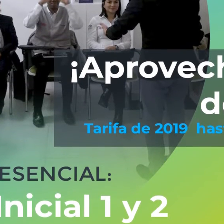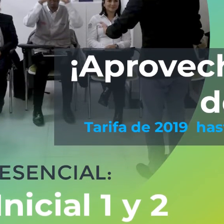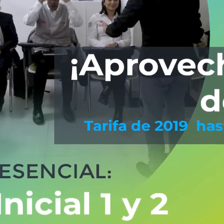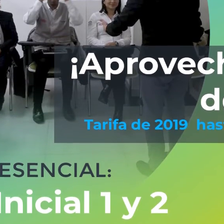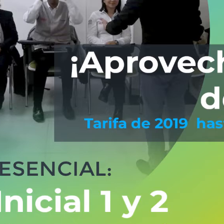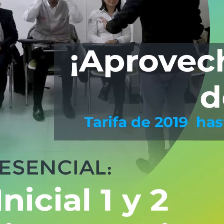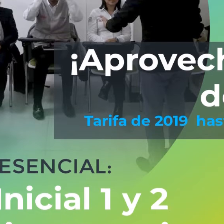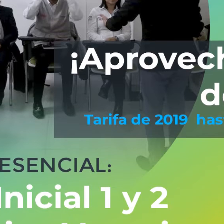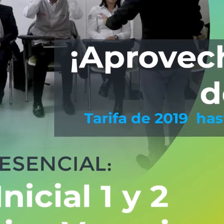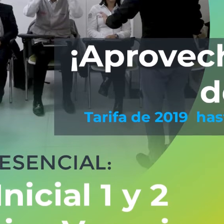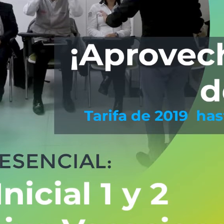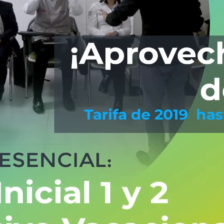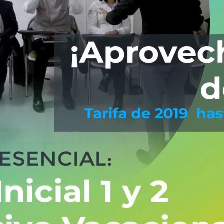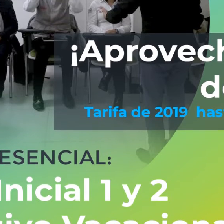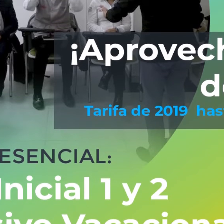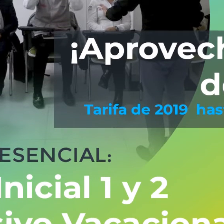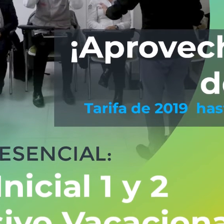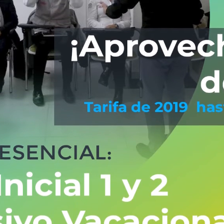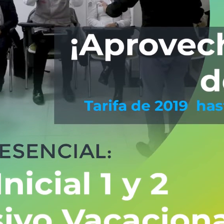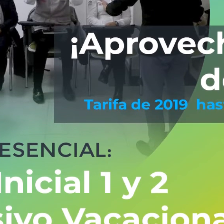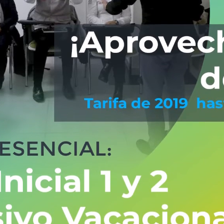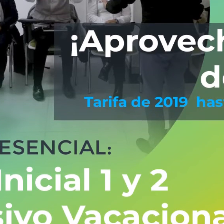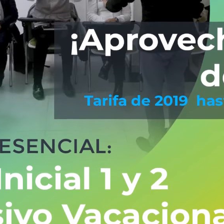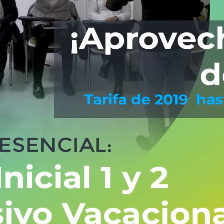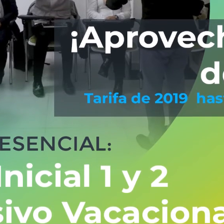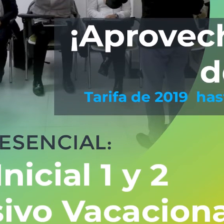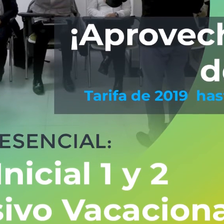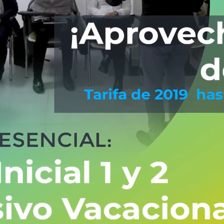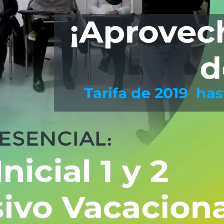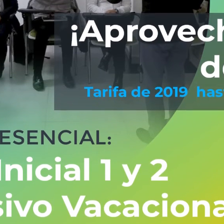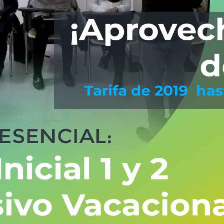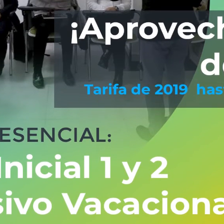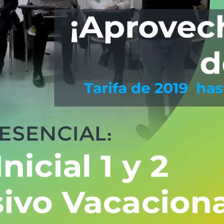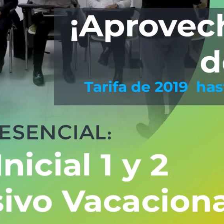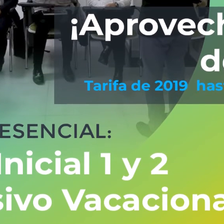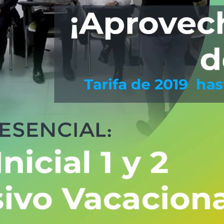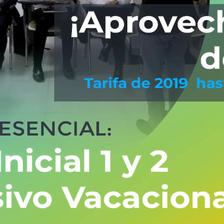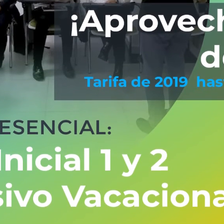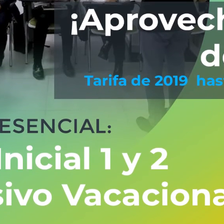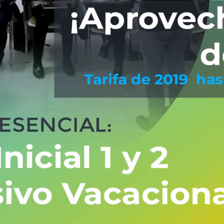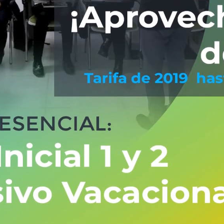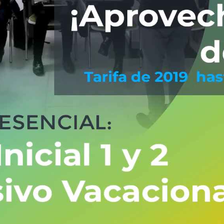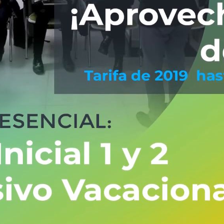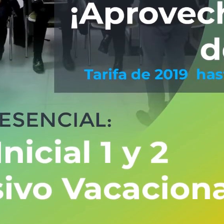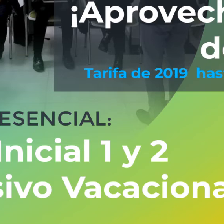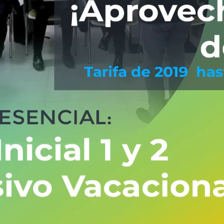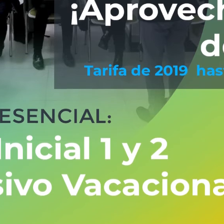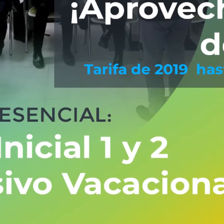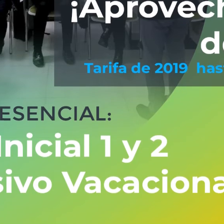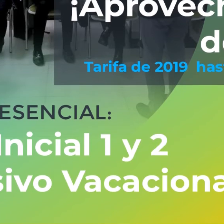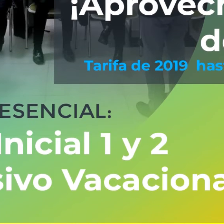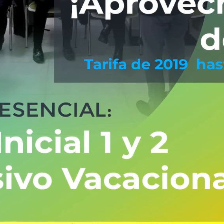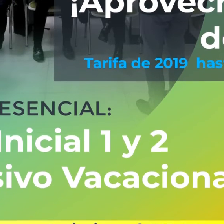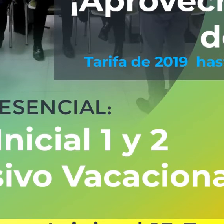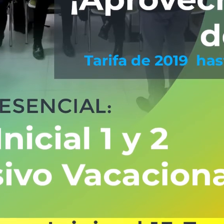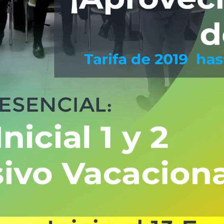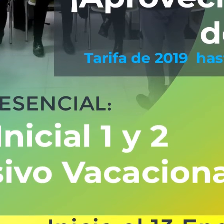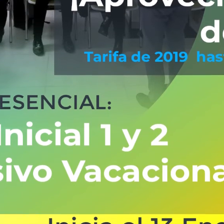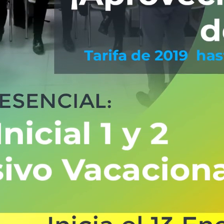Nuestras inscripciones están abiertas hasta el 18 de diciembre. Revisa las condiciones de nuestro curso e inscríbete. Iniciamos clases